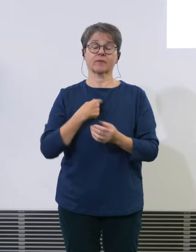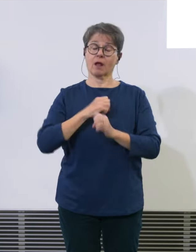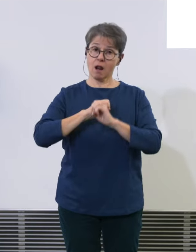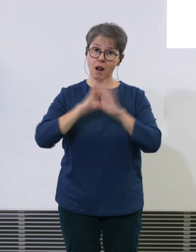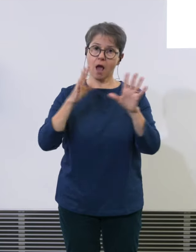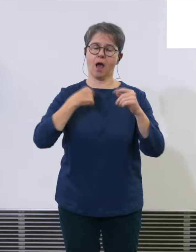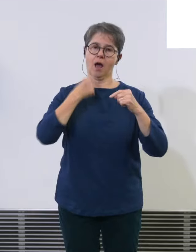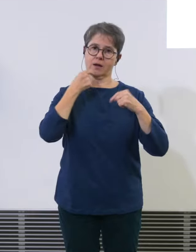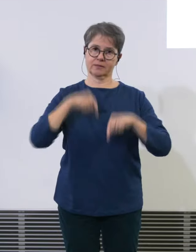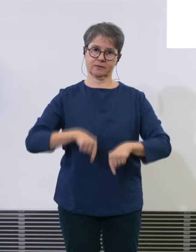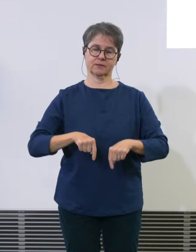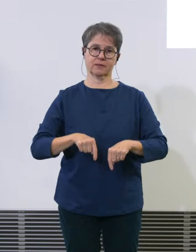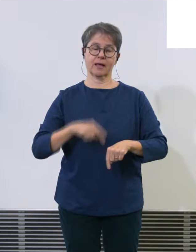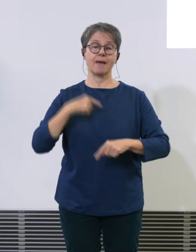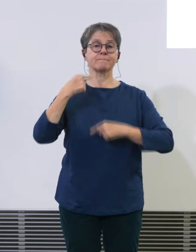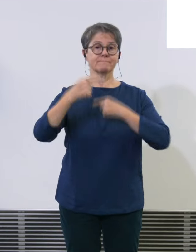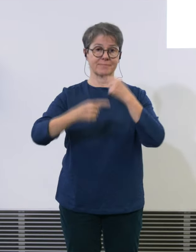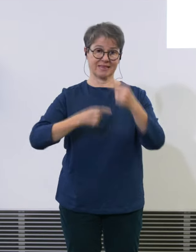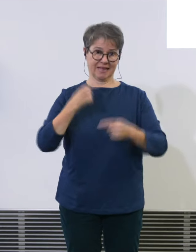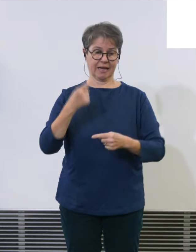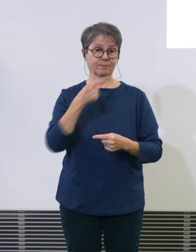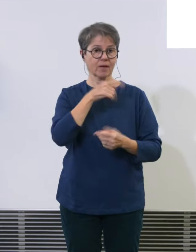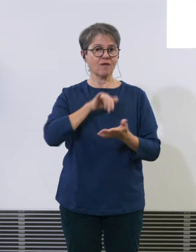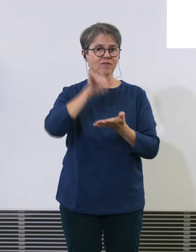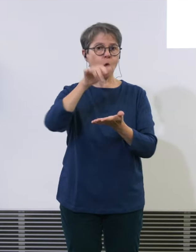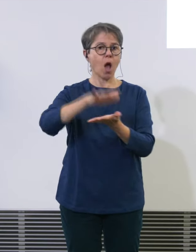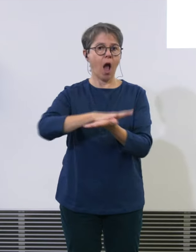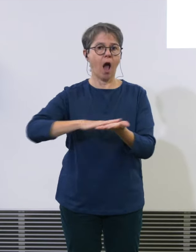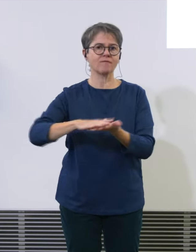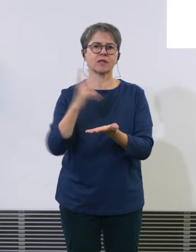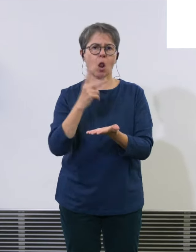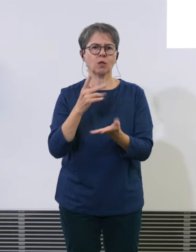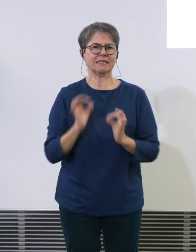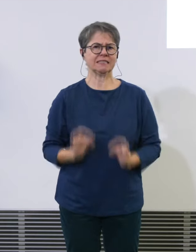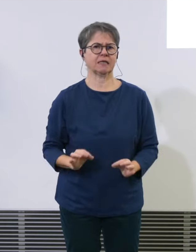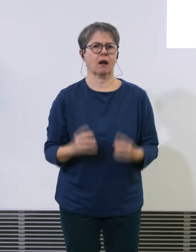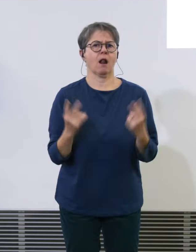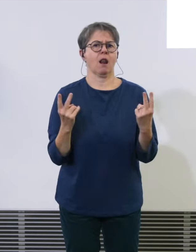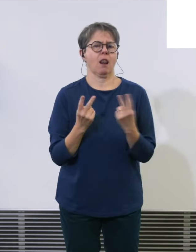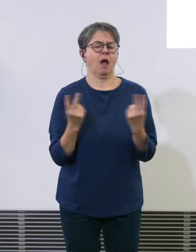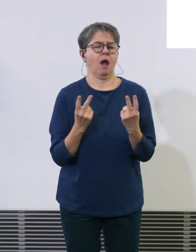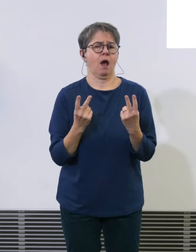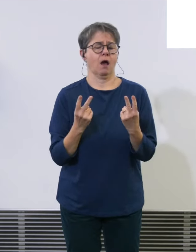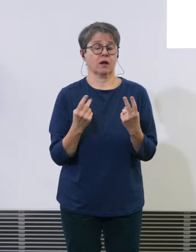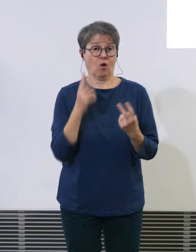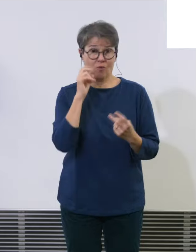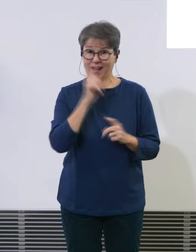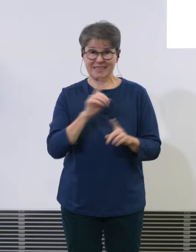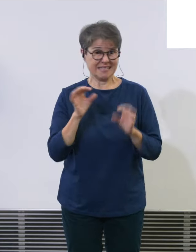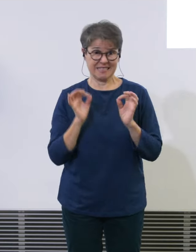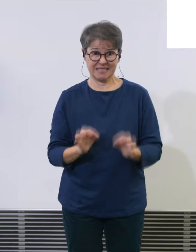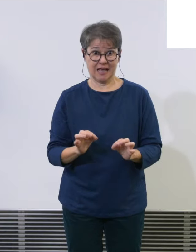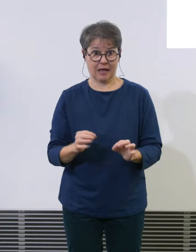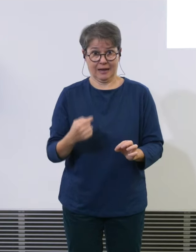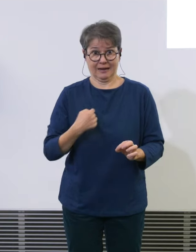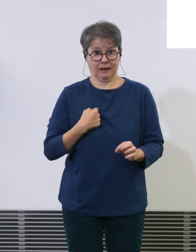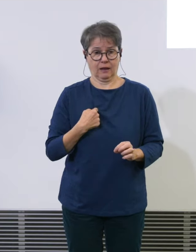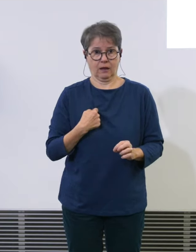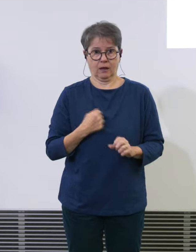Flughafen Kloten ist sicher. Das ist ganz klar. Wenn er nicht sicher wäre, dann würde ich den Betrieb nicht erlauben, weil ich als